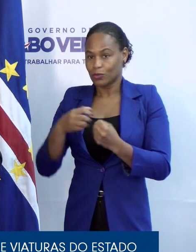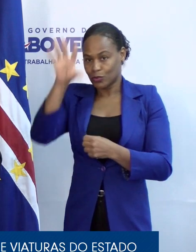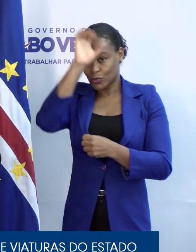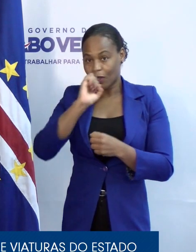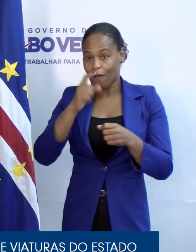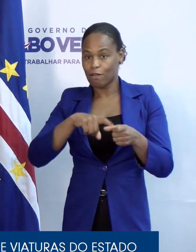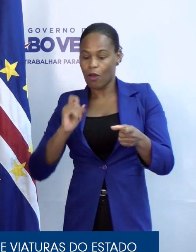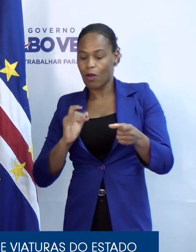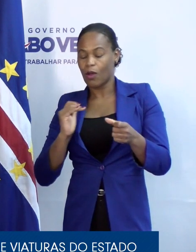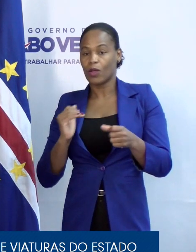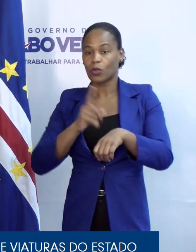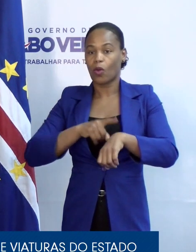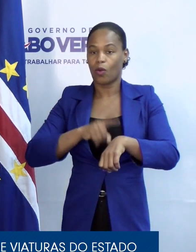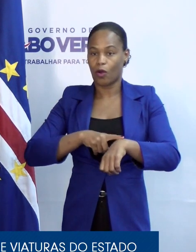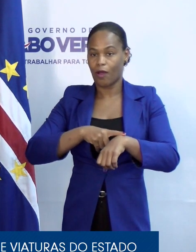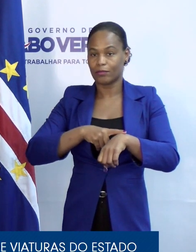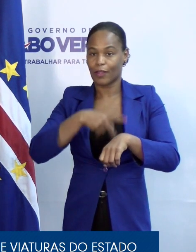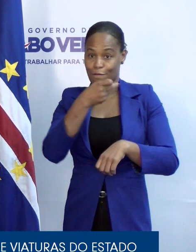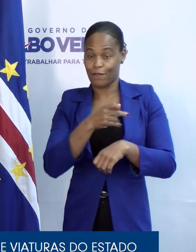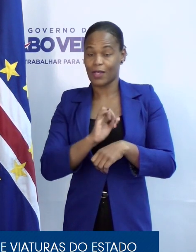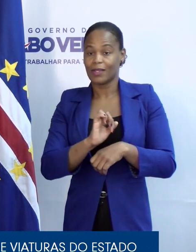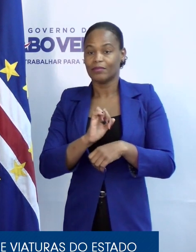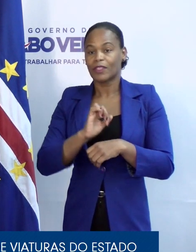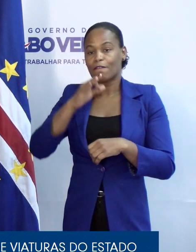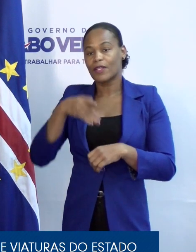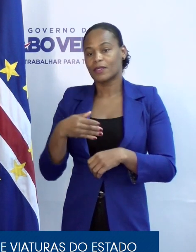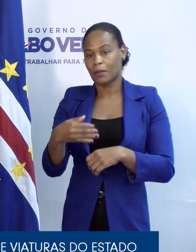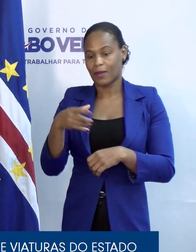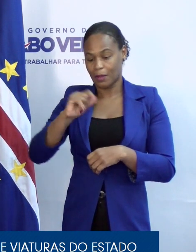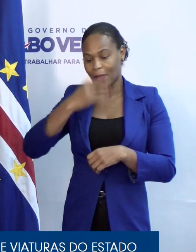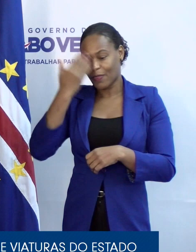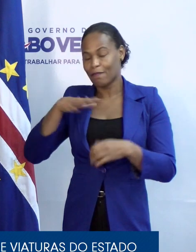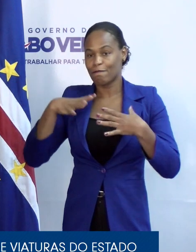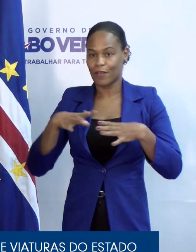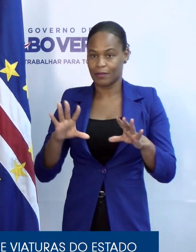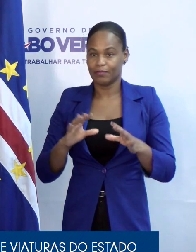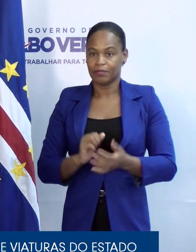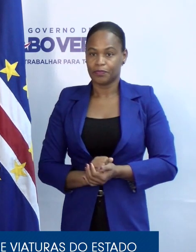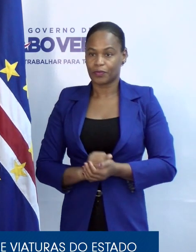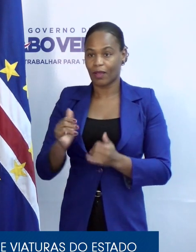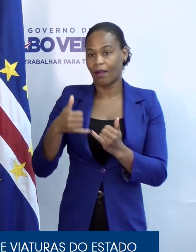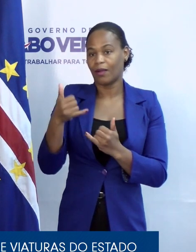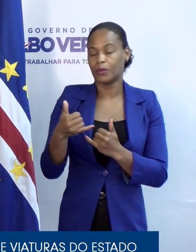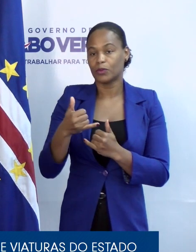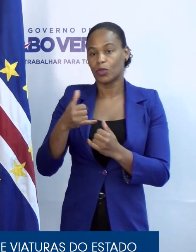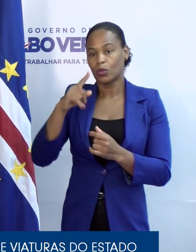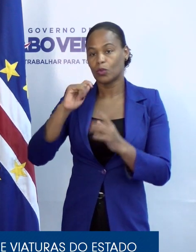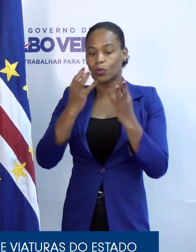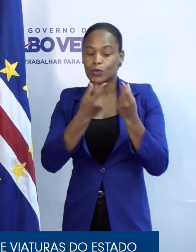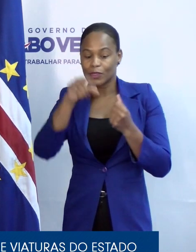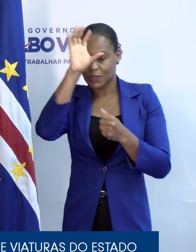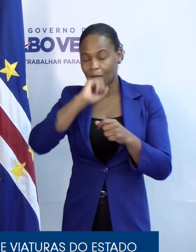Estado fora dos horários fixados em fins de semana e feriados. A lei do Orçamento do Estado para 2023